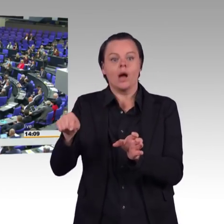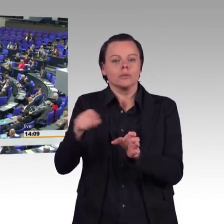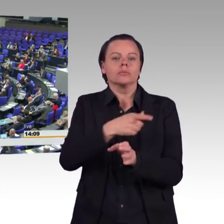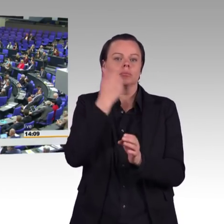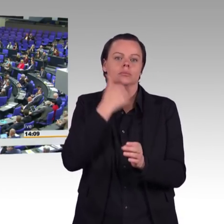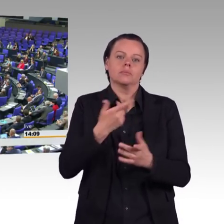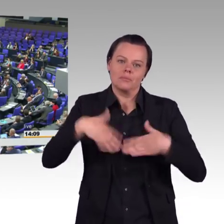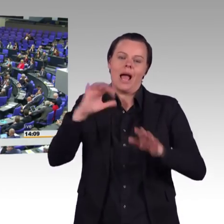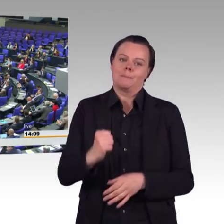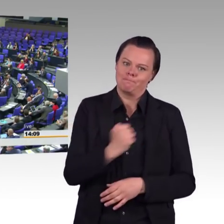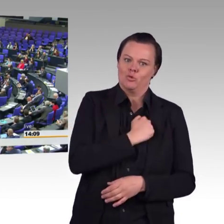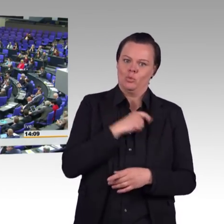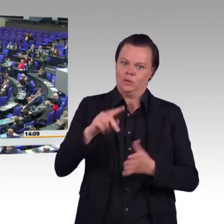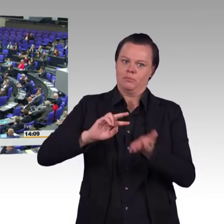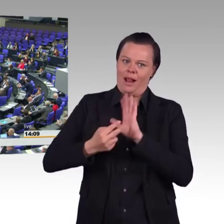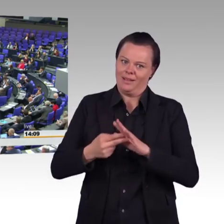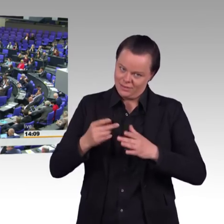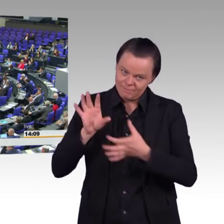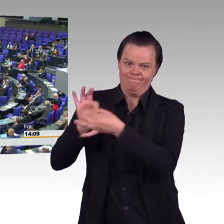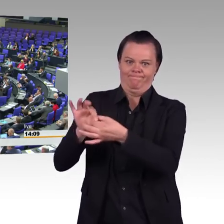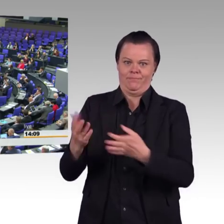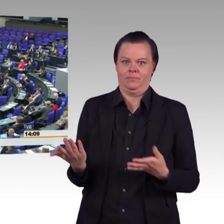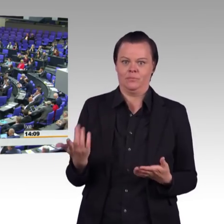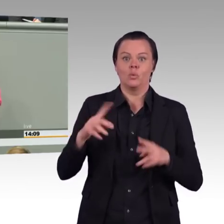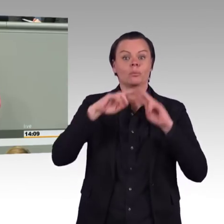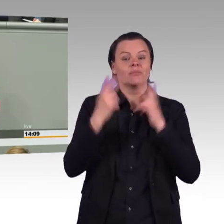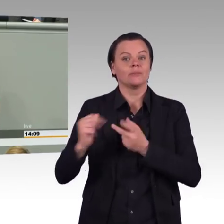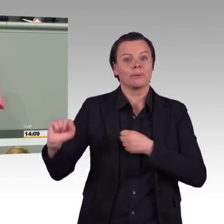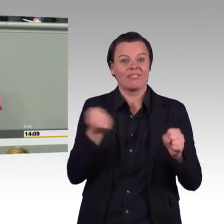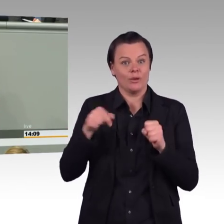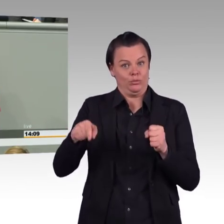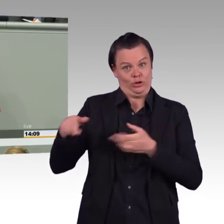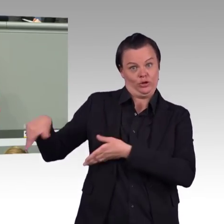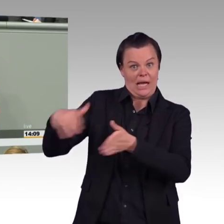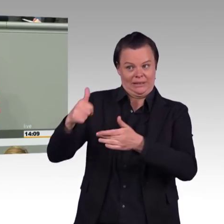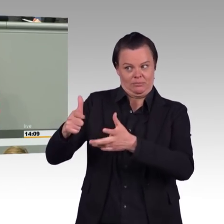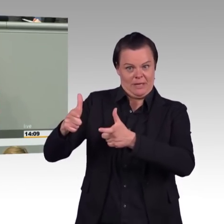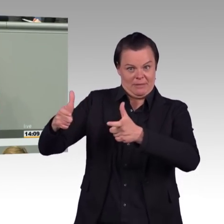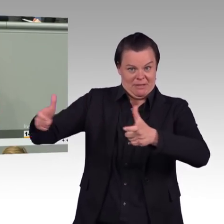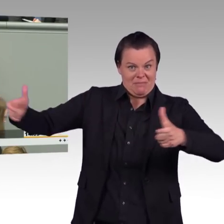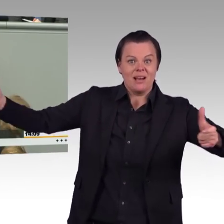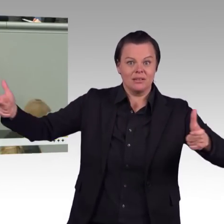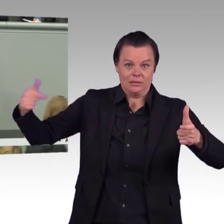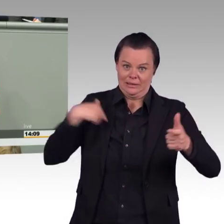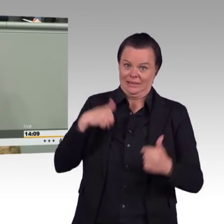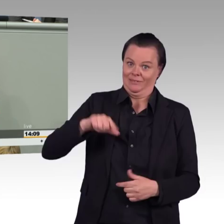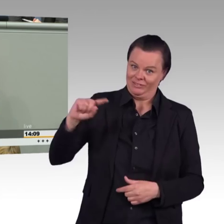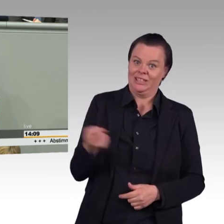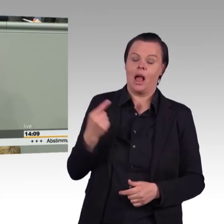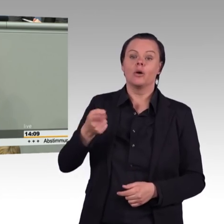Und wir ziehen die Konsequenzen daraus. Und wir greifen das Ergebnis Ihrer Kommission auf, Herr Lemme, was wir vorliegen haben, ist der Kommissionsbericht.